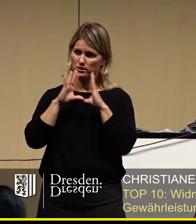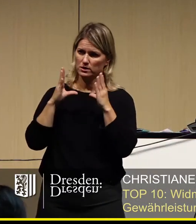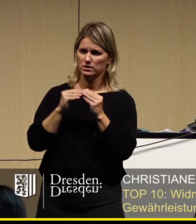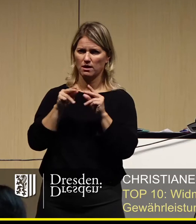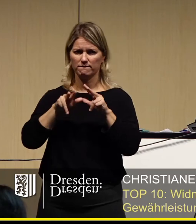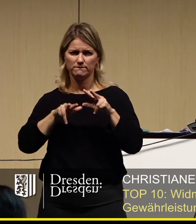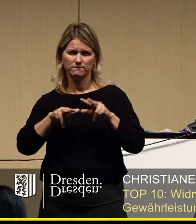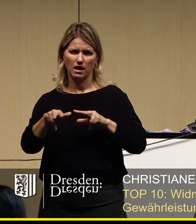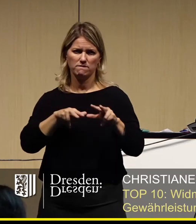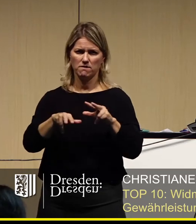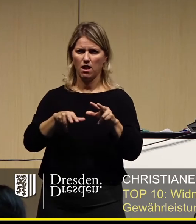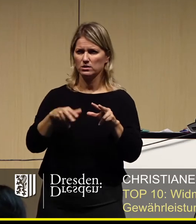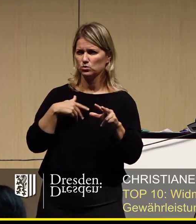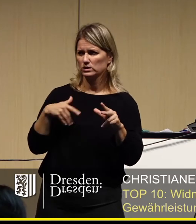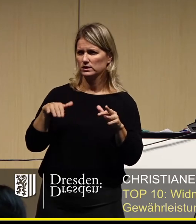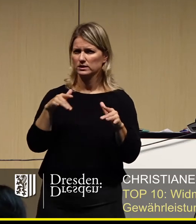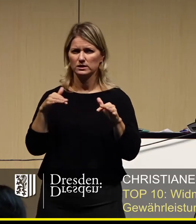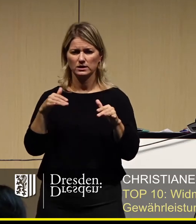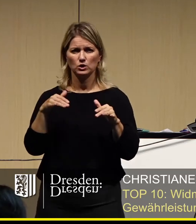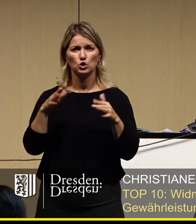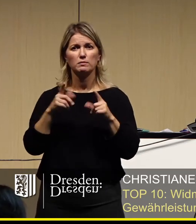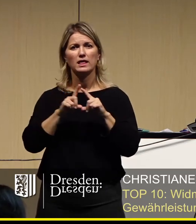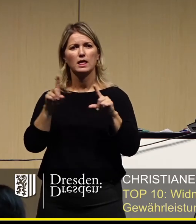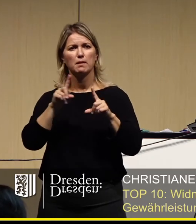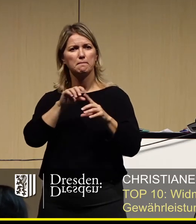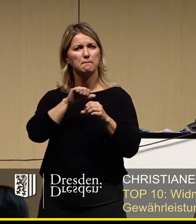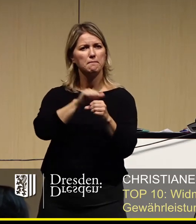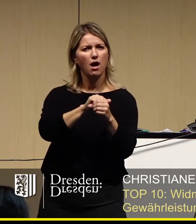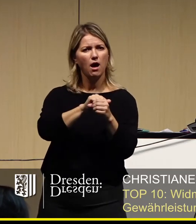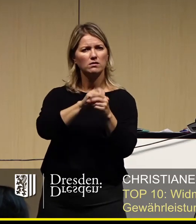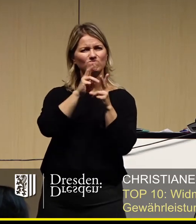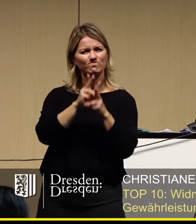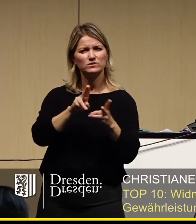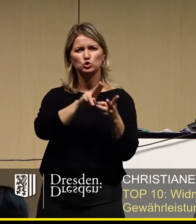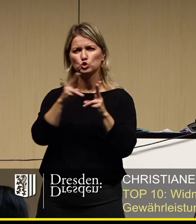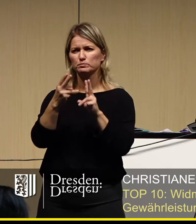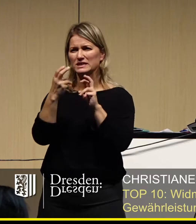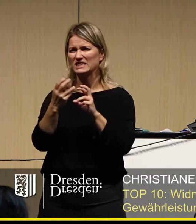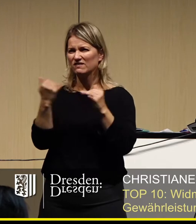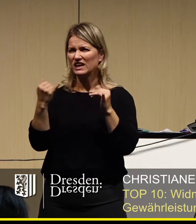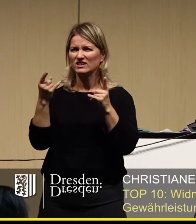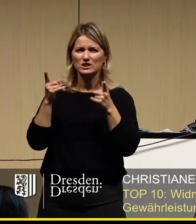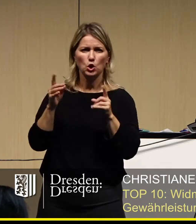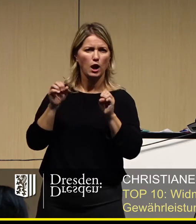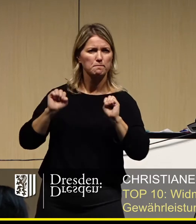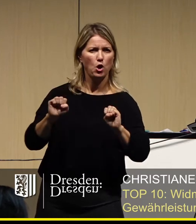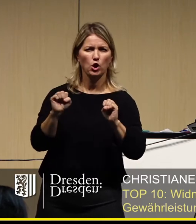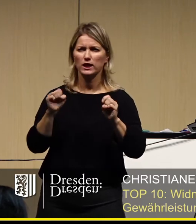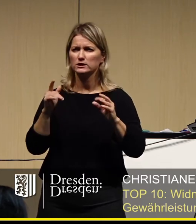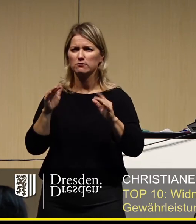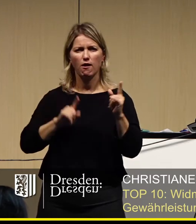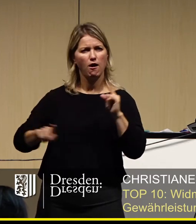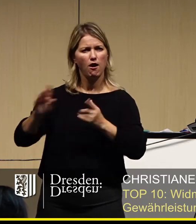Beteiligten beim Punkt Märkte, wie kann man sie umsetzen, wie kann man sie möglich machen, an einem Strang zieht.